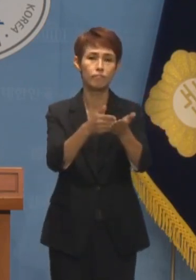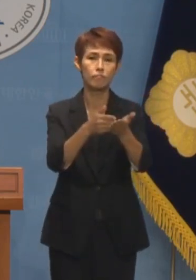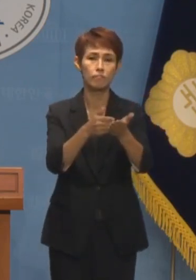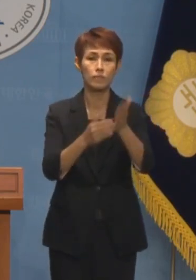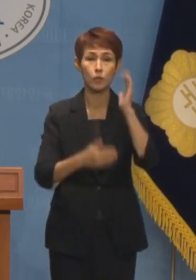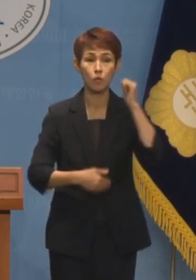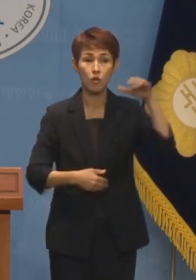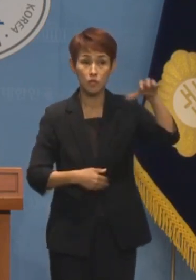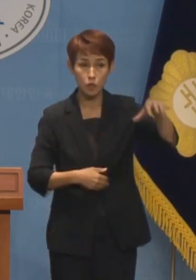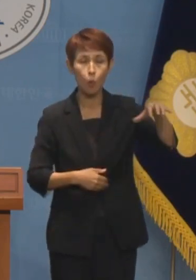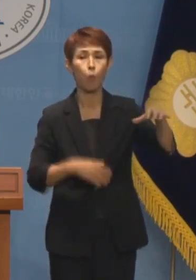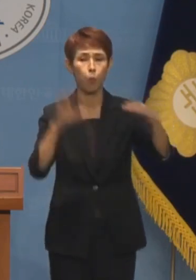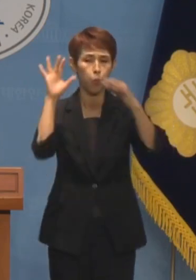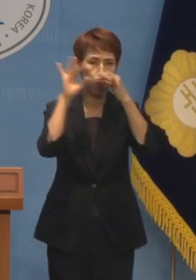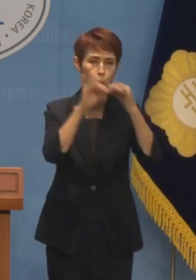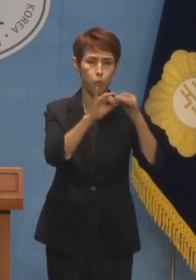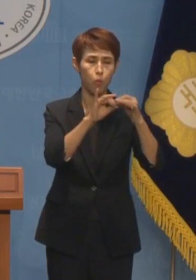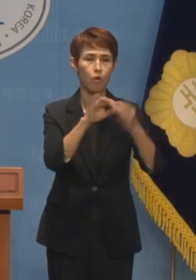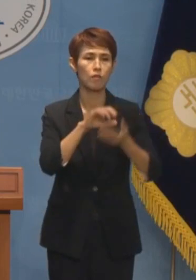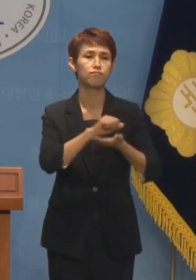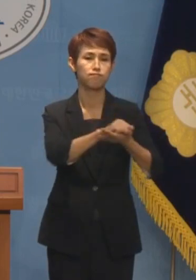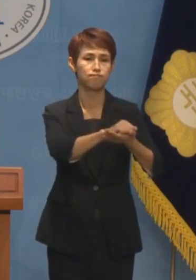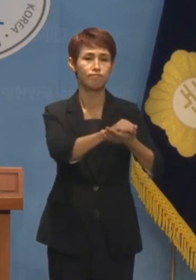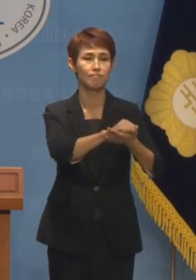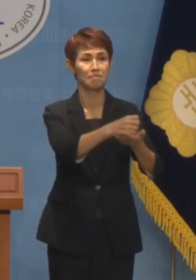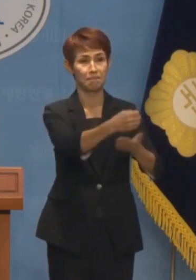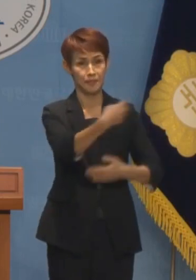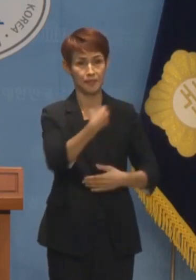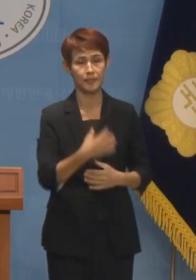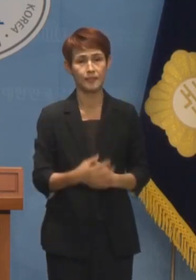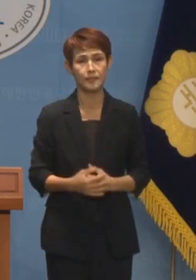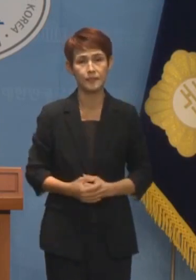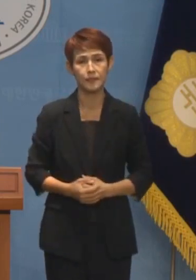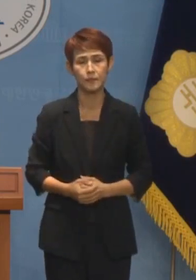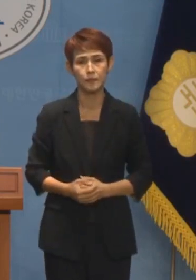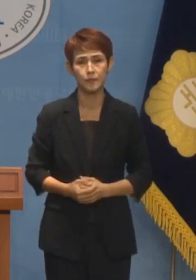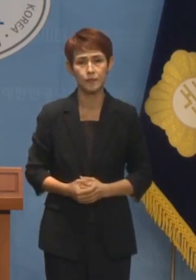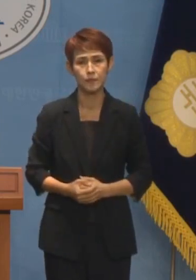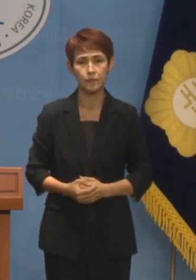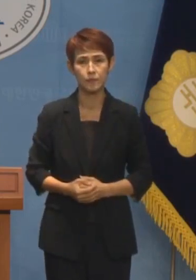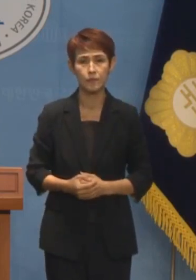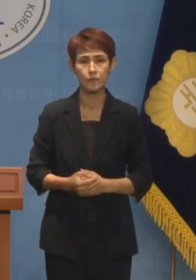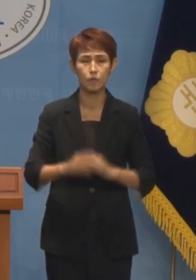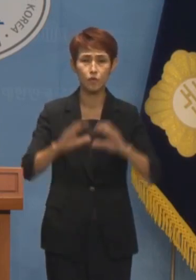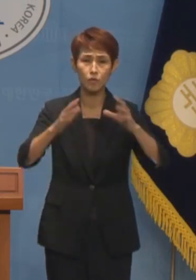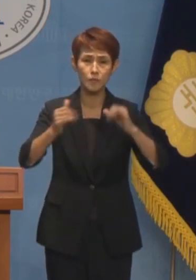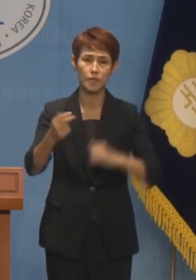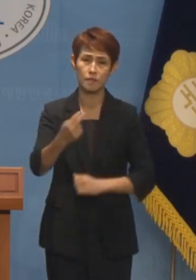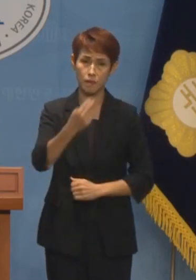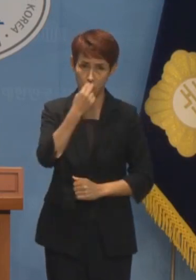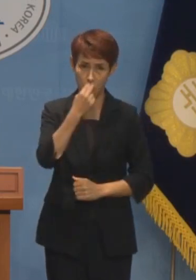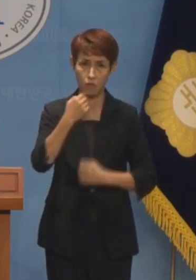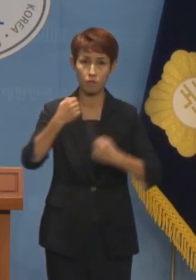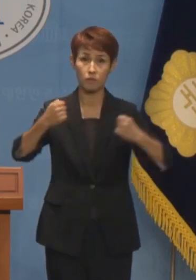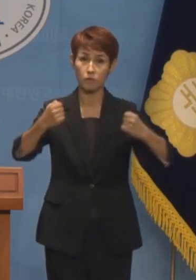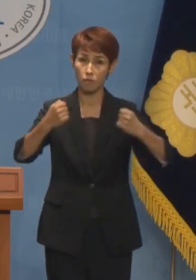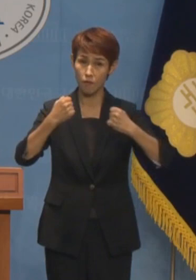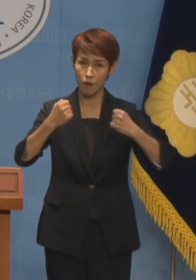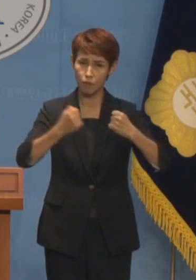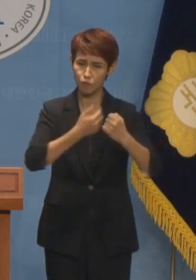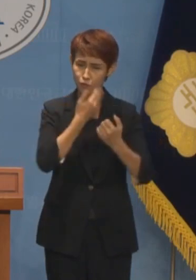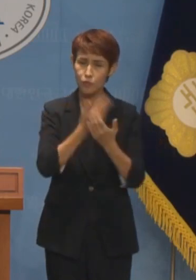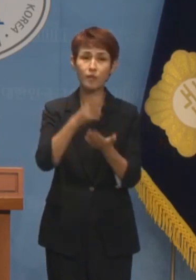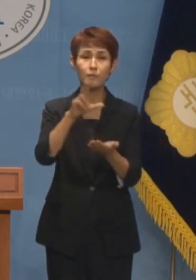역시 긍정적으로 수용하겠다는 의견을 내놓았습니다 국민의 생명과 건강이 달린